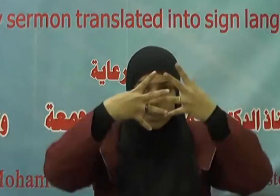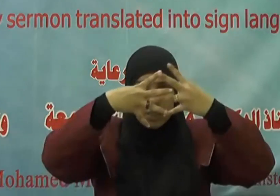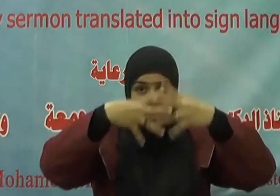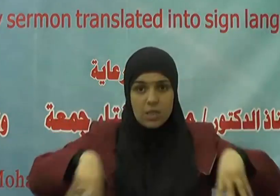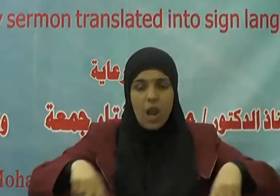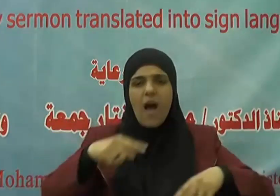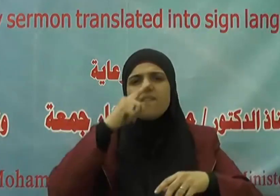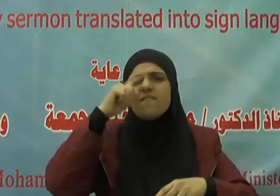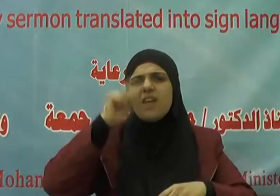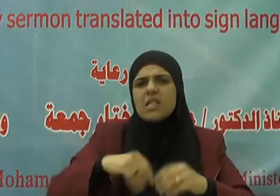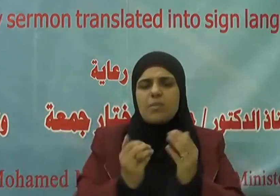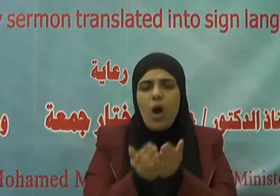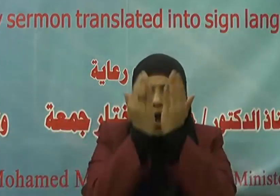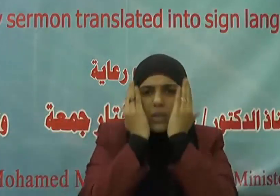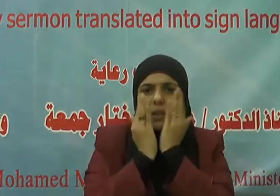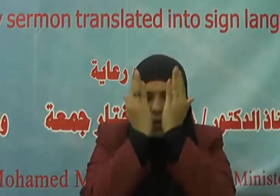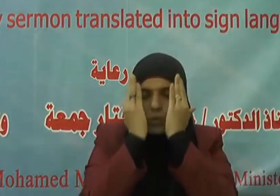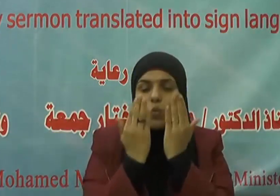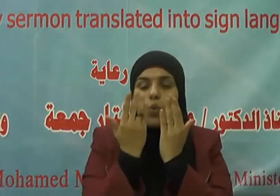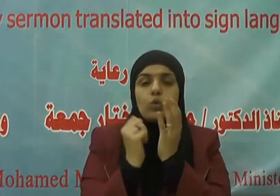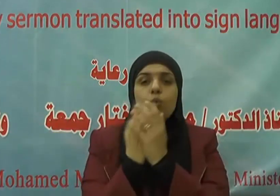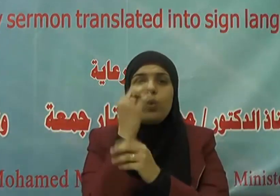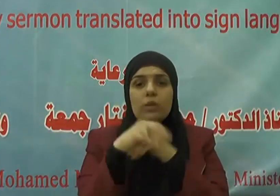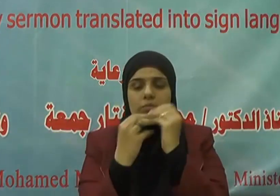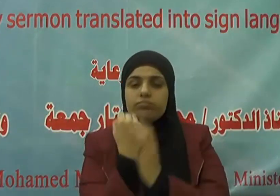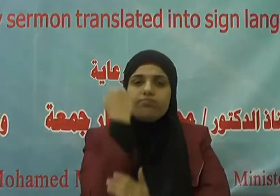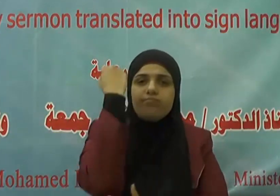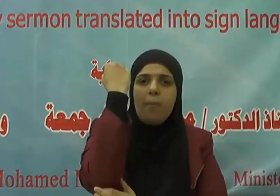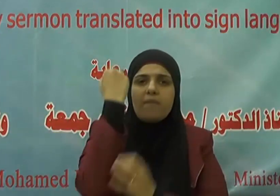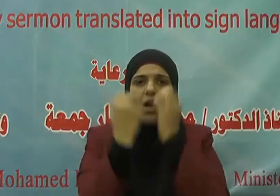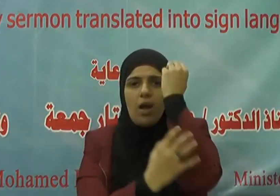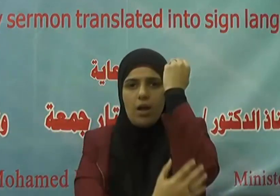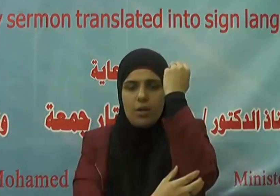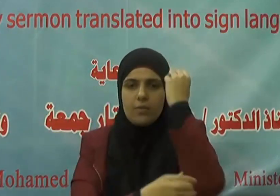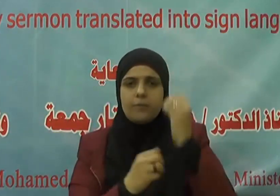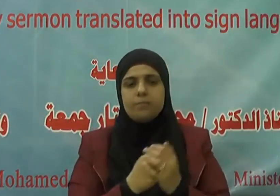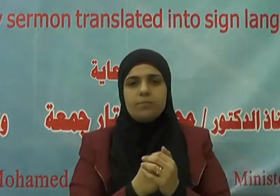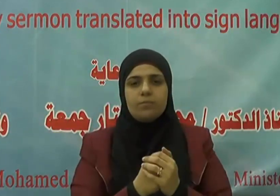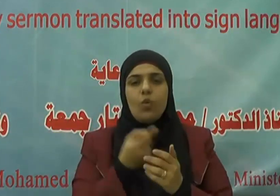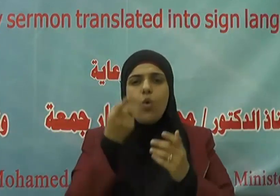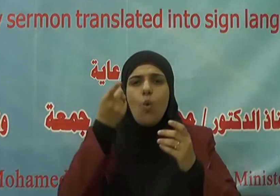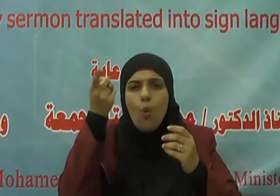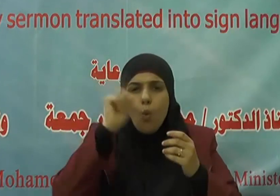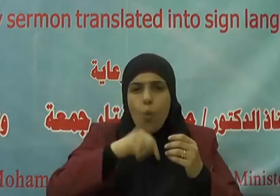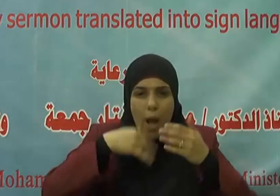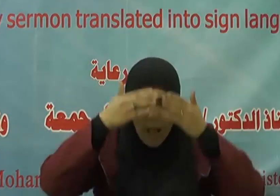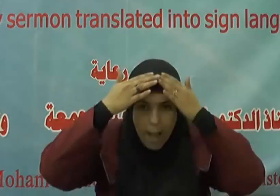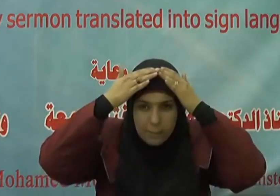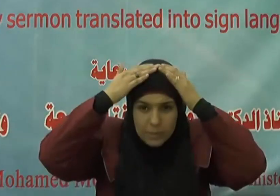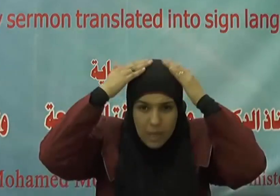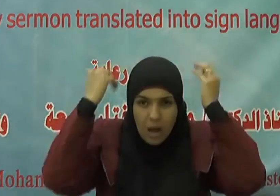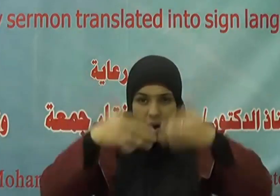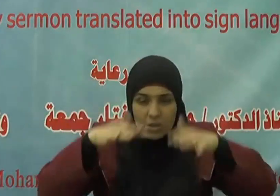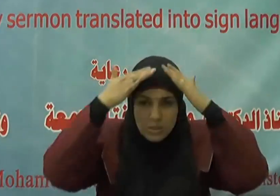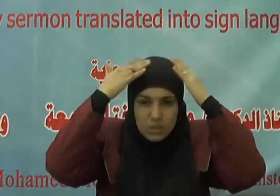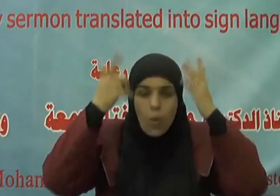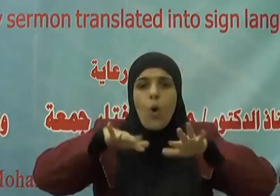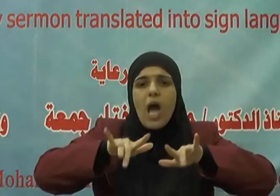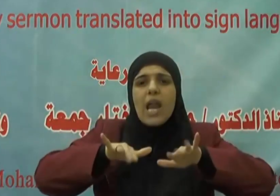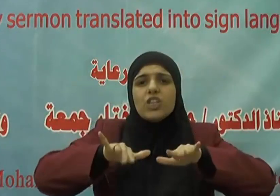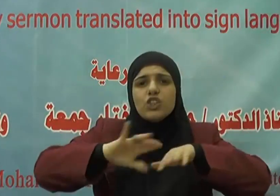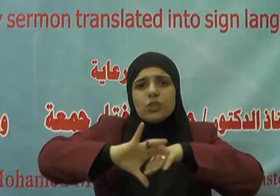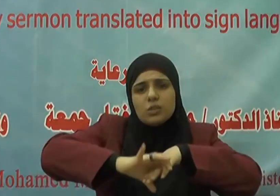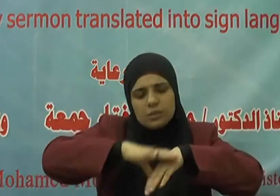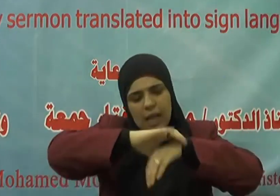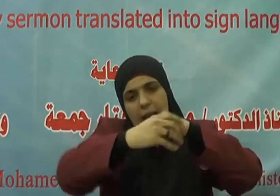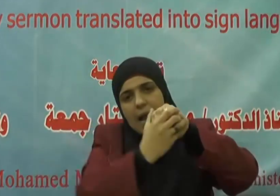فاغسلوا وجوهكم وأيديكم إلى المرافق وامسحوا برؤوسكم وأرجلكم